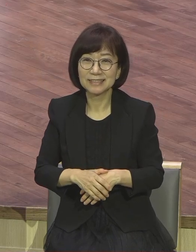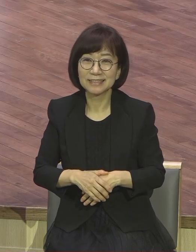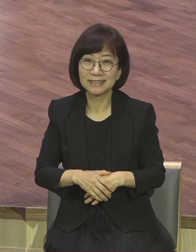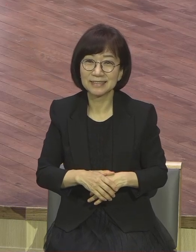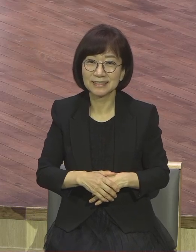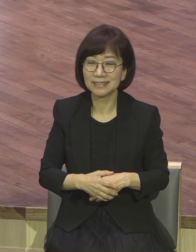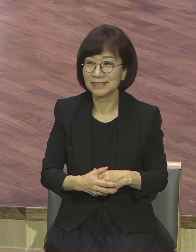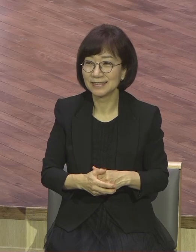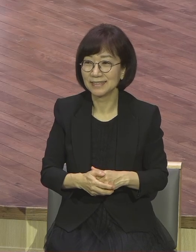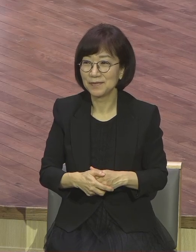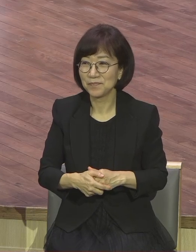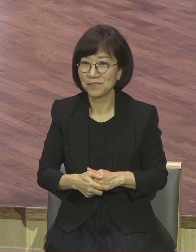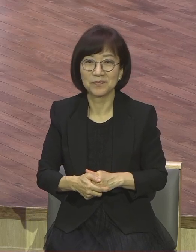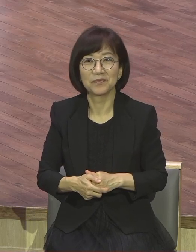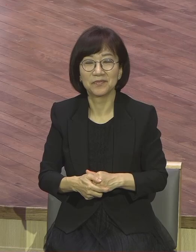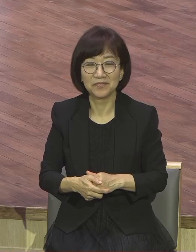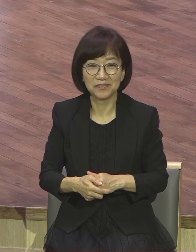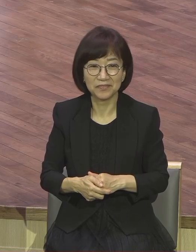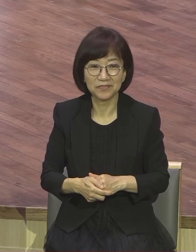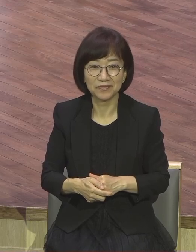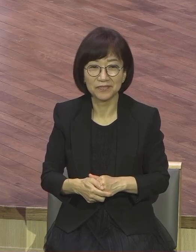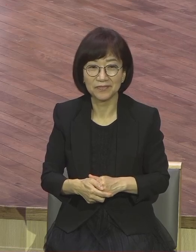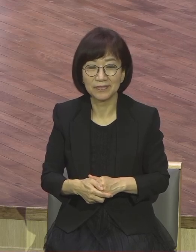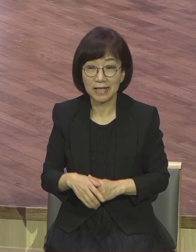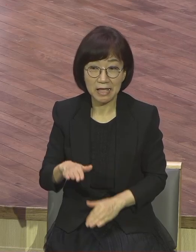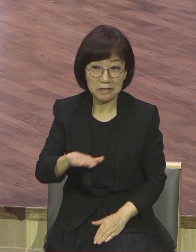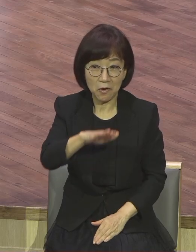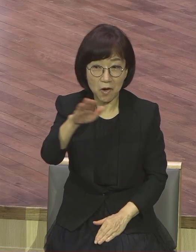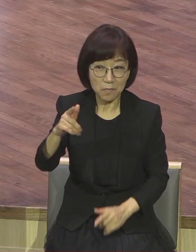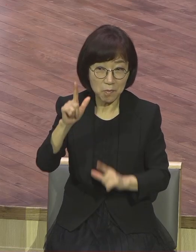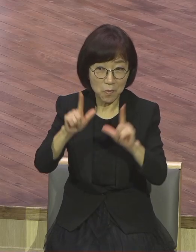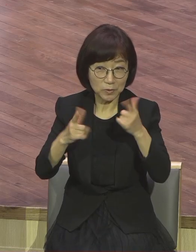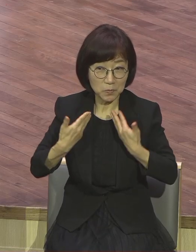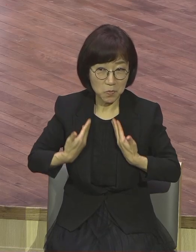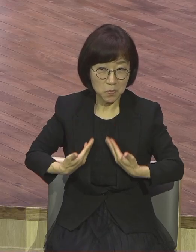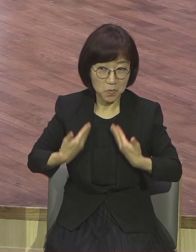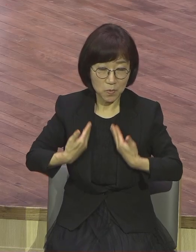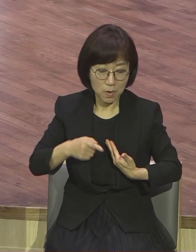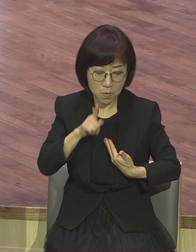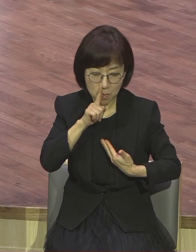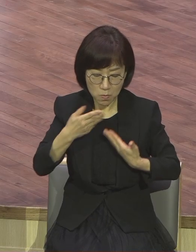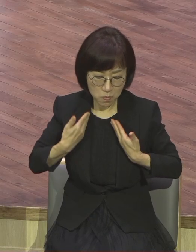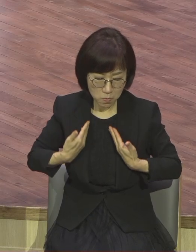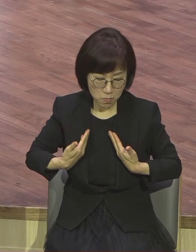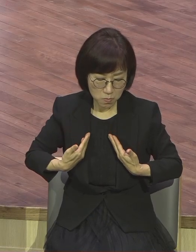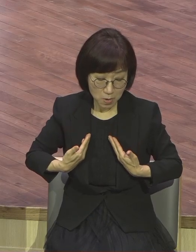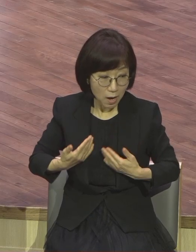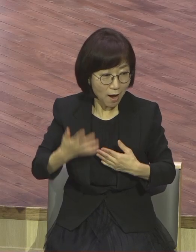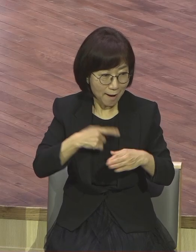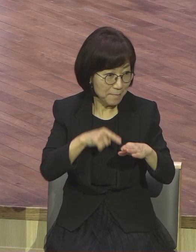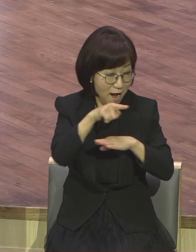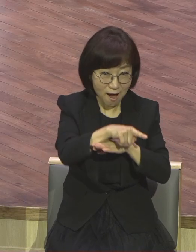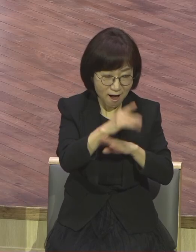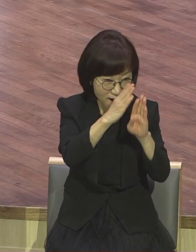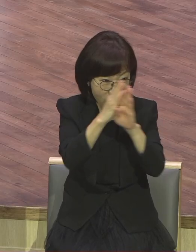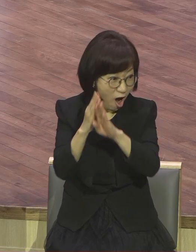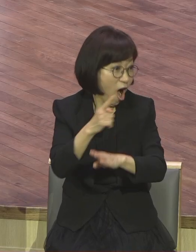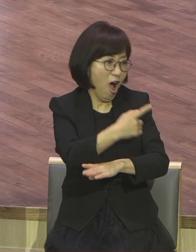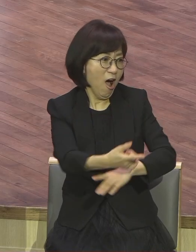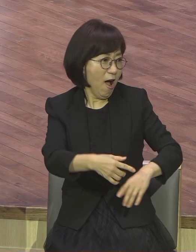앉아있어도 나가면 이거예요. 나가면 놀란다. 아니 전도사고 왔습니까? 그래도 그렇게 묻는데요. 딴